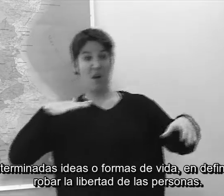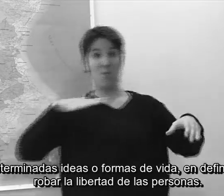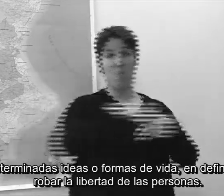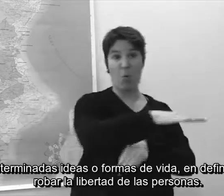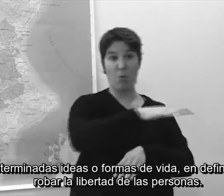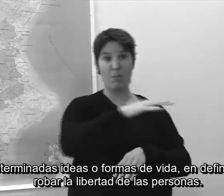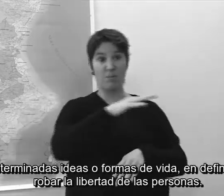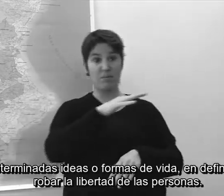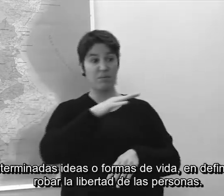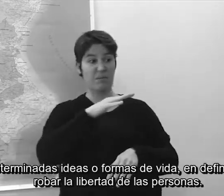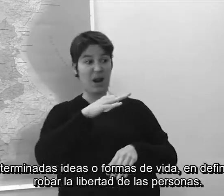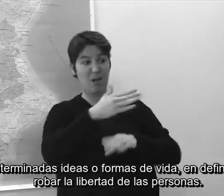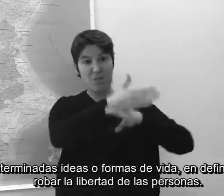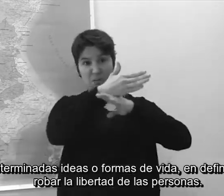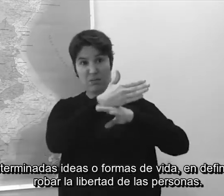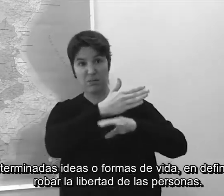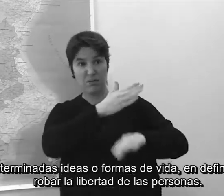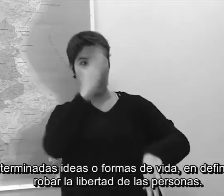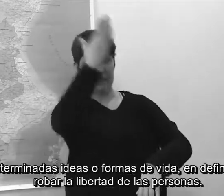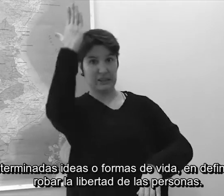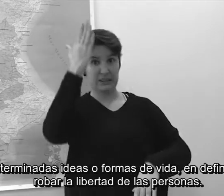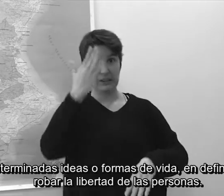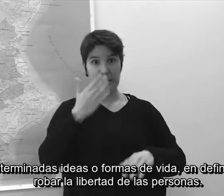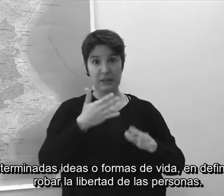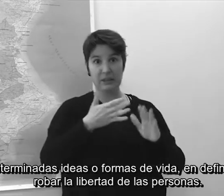En definitiva, arrabassar les llibertats de les persones.